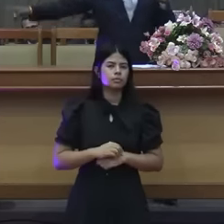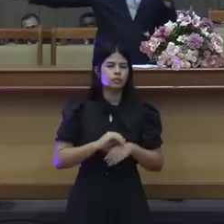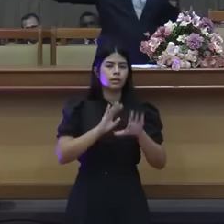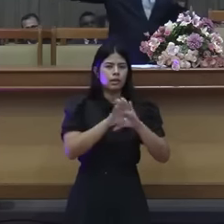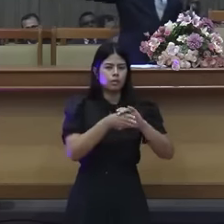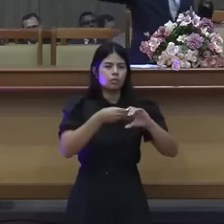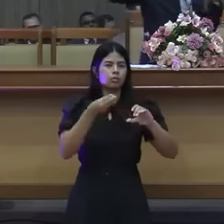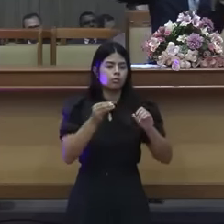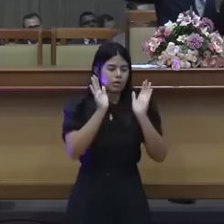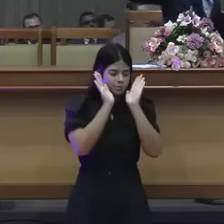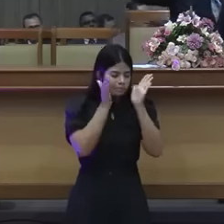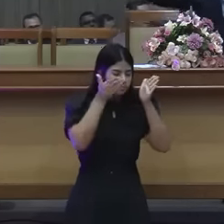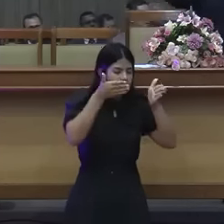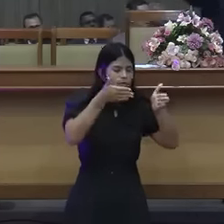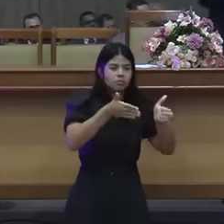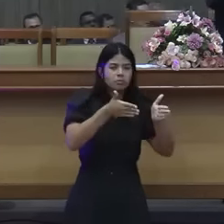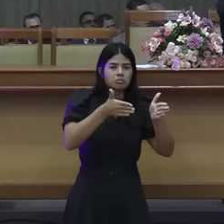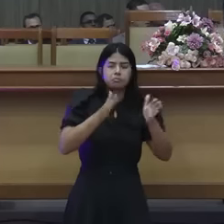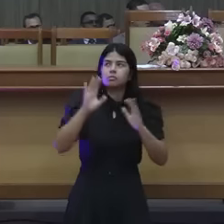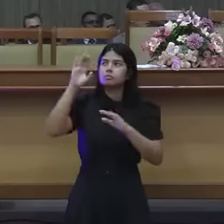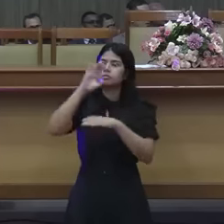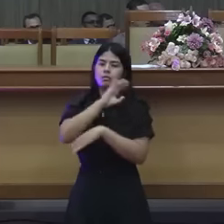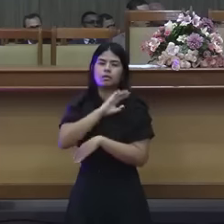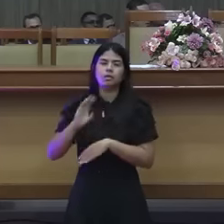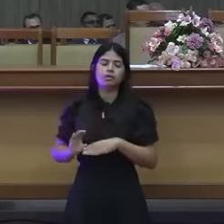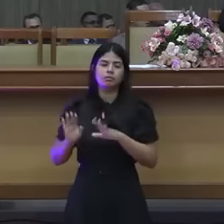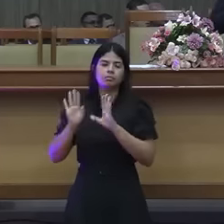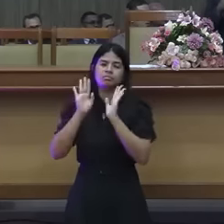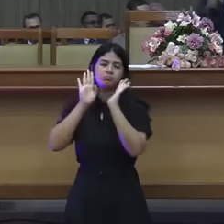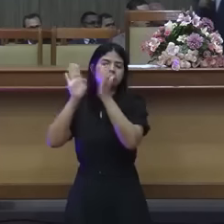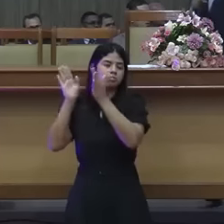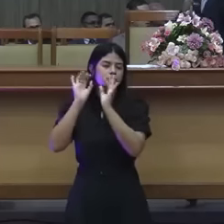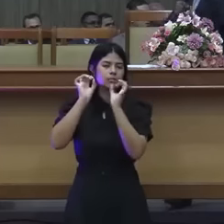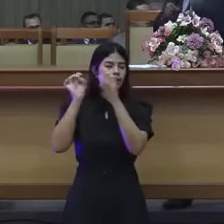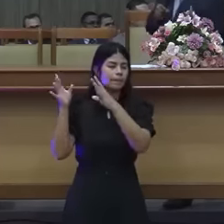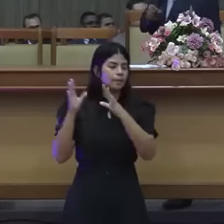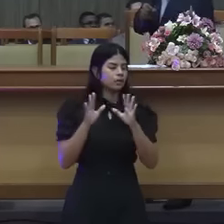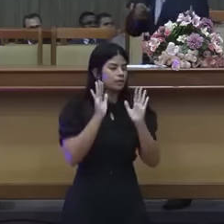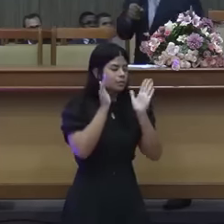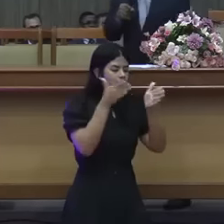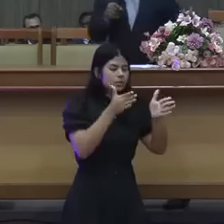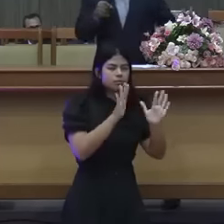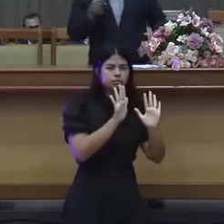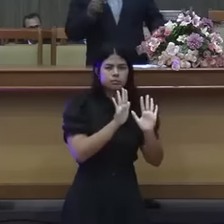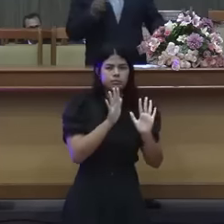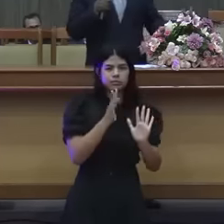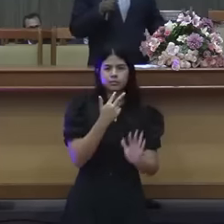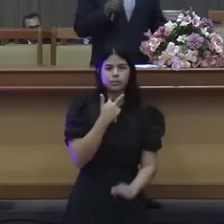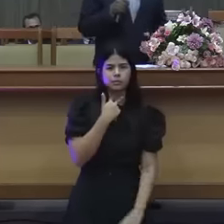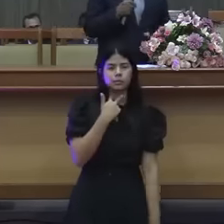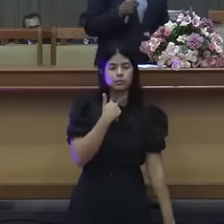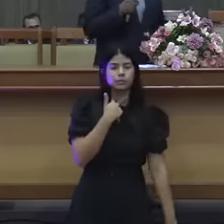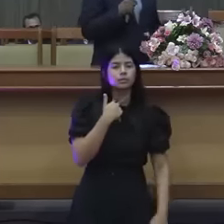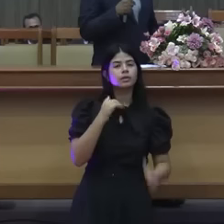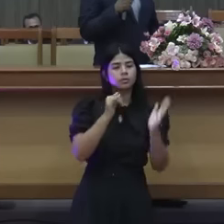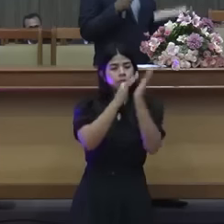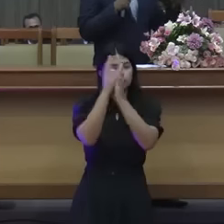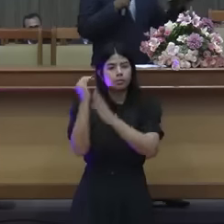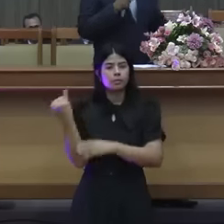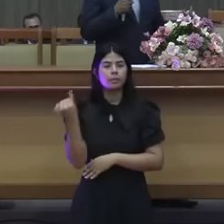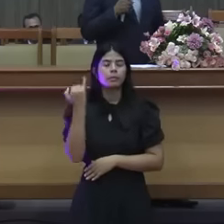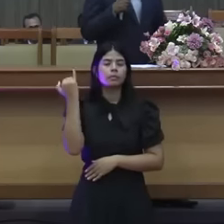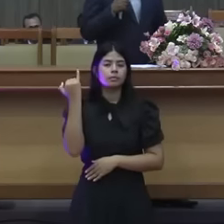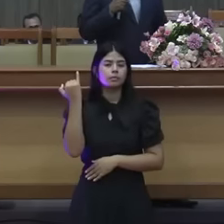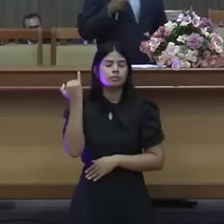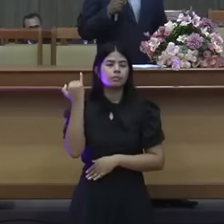tirando a prioridade da palavra louvor é importante é ou não é irmão quem é mais importante